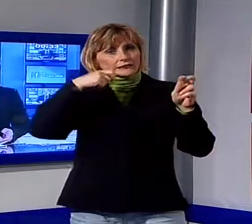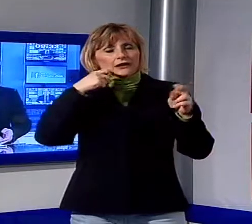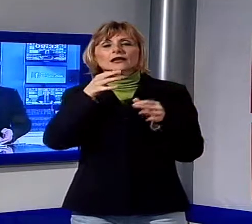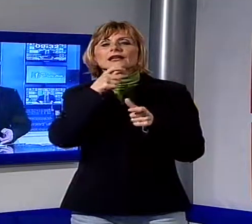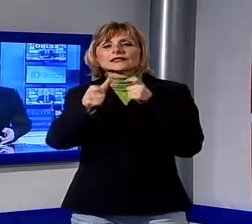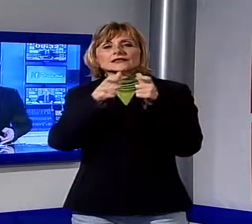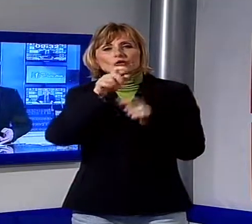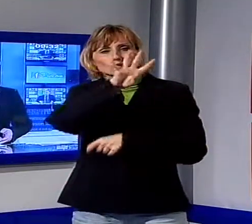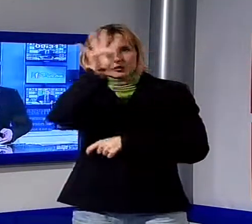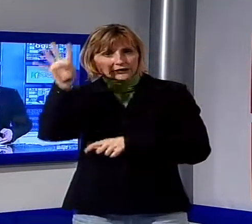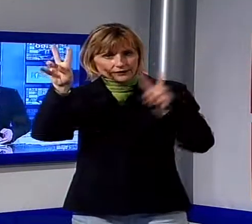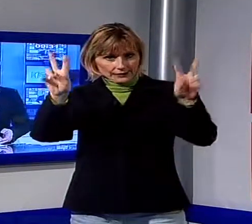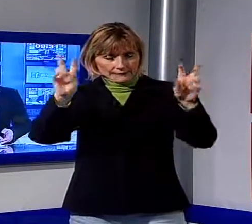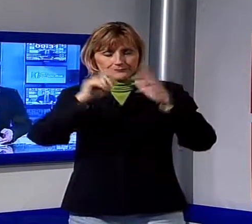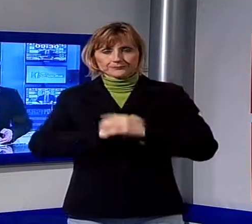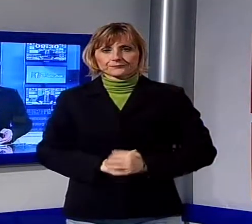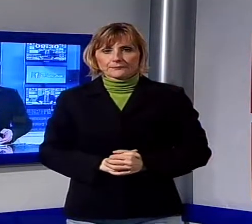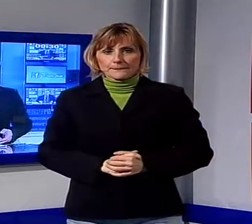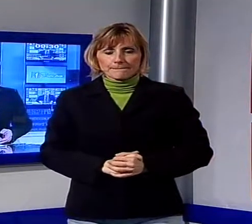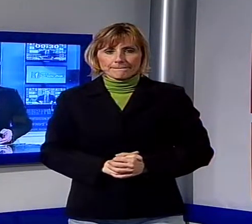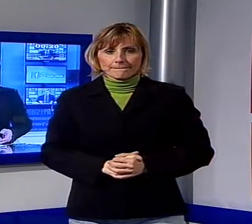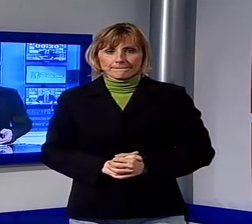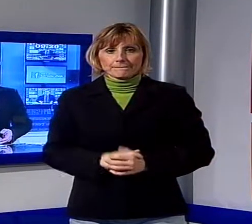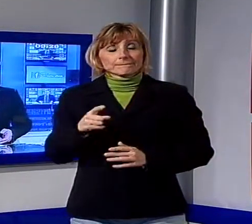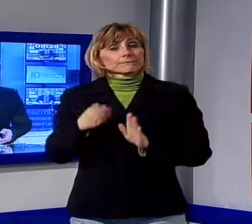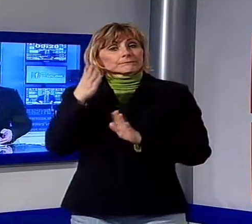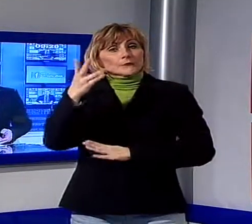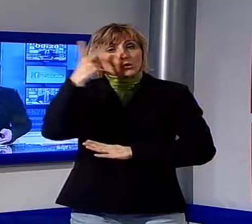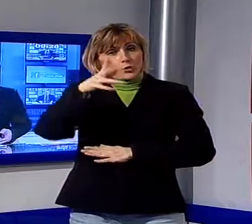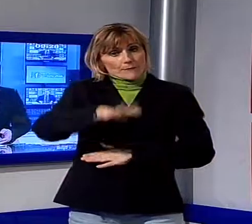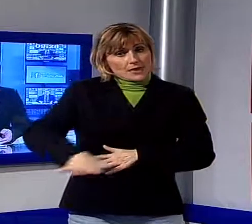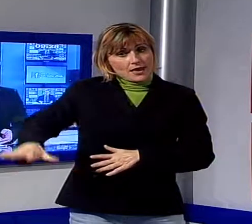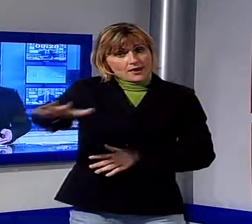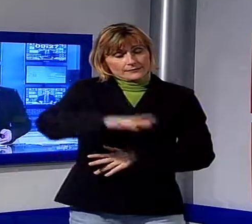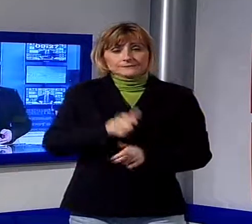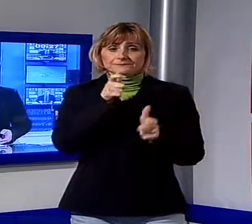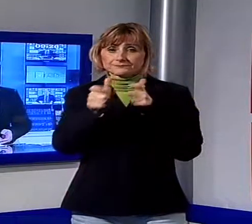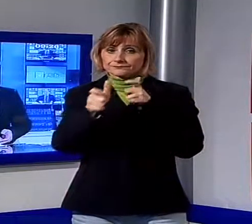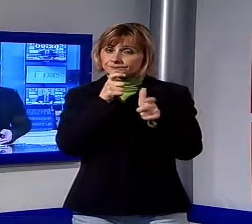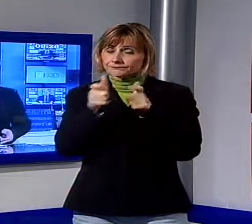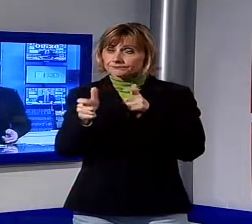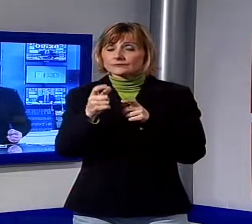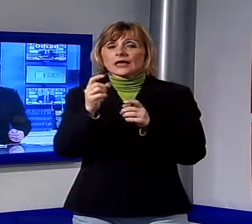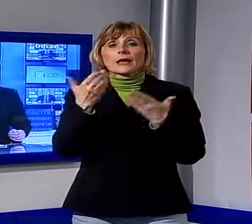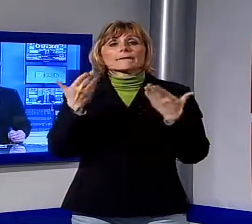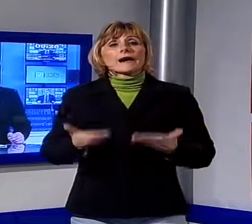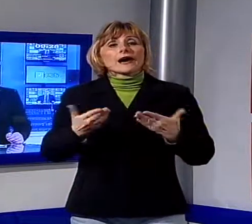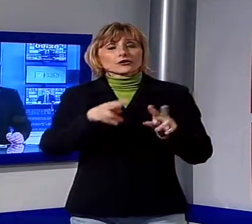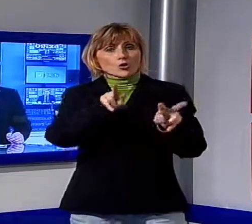spostiamo nella piana di Lucca e andiamo a parlare delle condizioni del parco archeologico